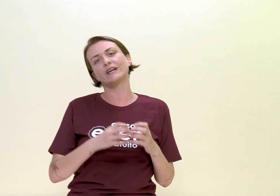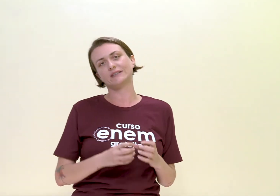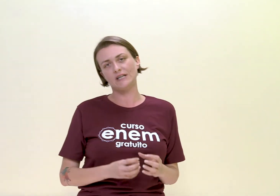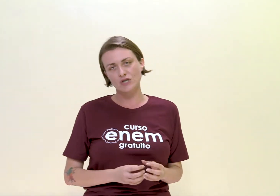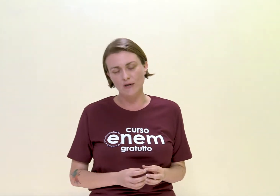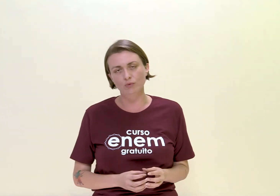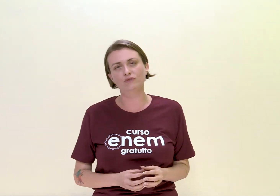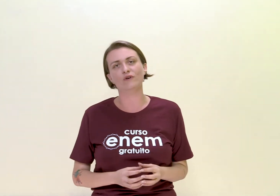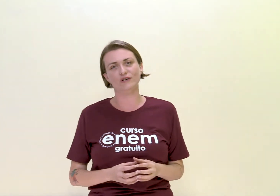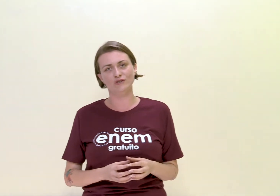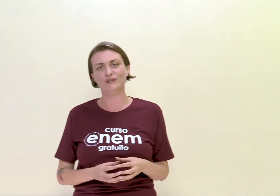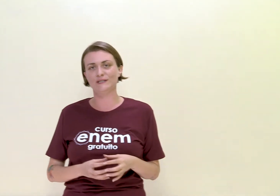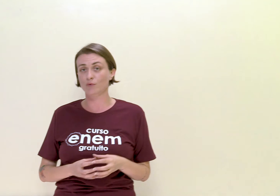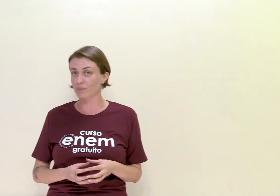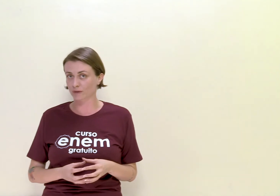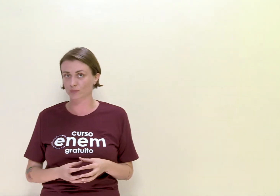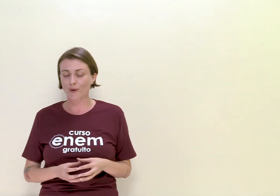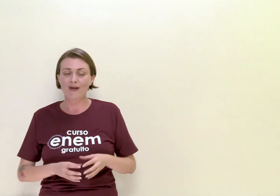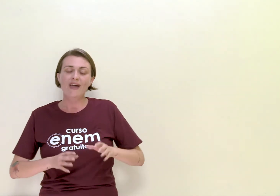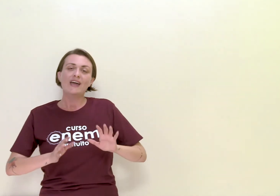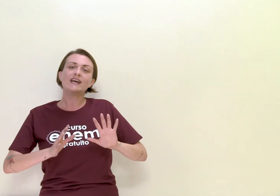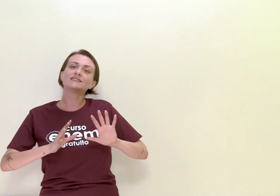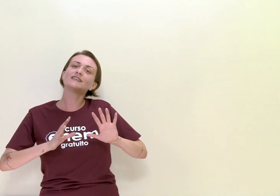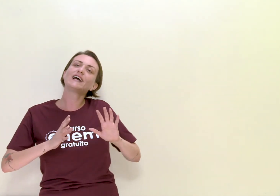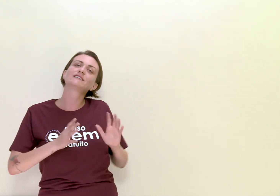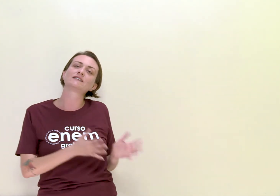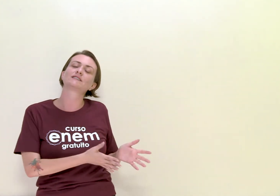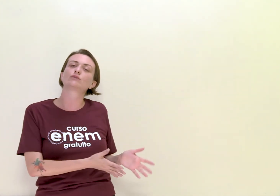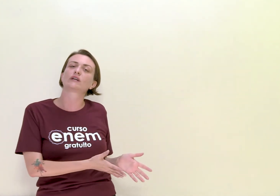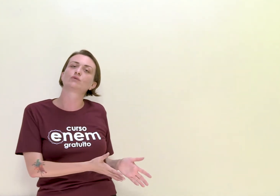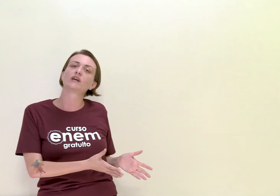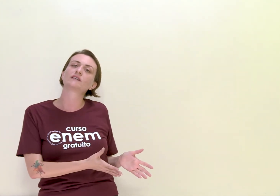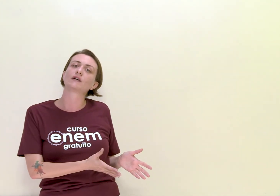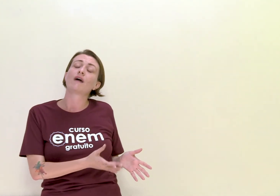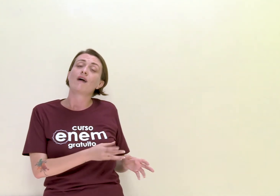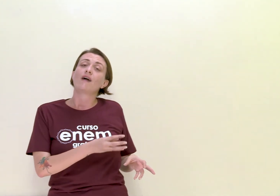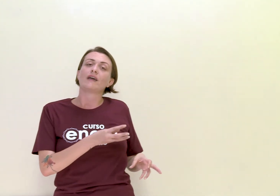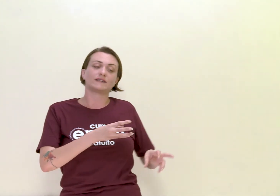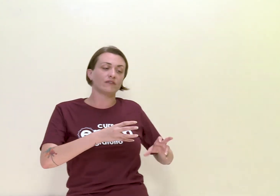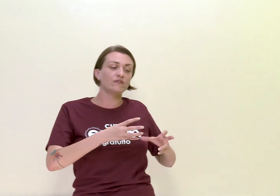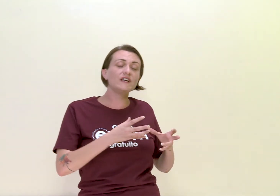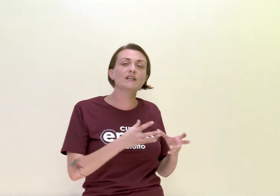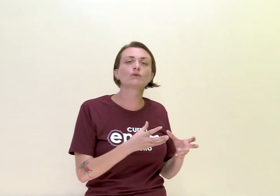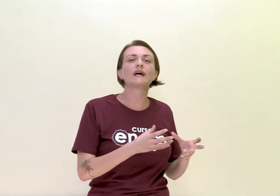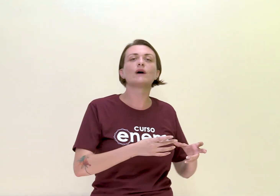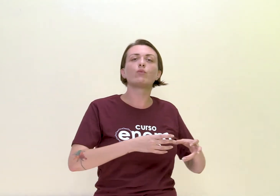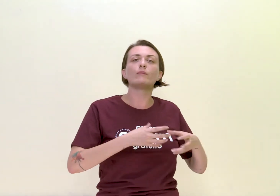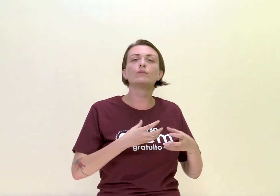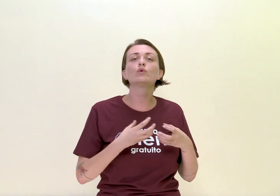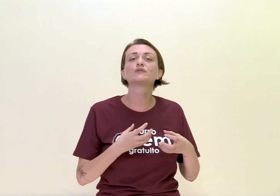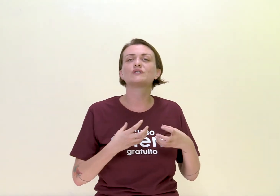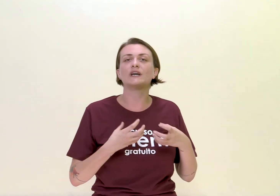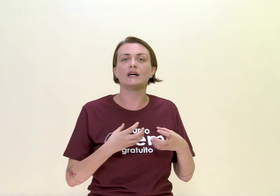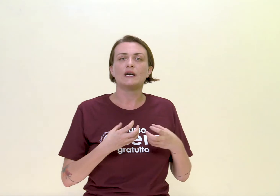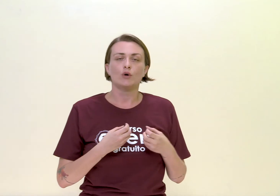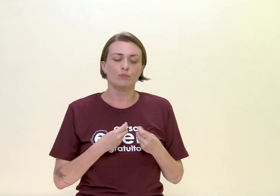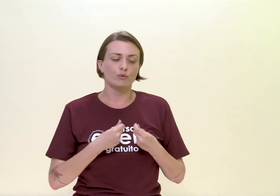característica muito forte desse momento. E essa idealização da natureza, essa vida no campo, a busca por